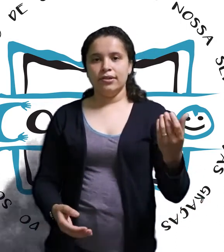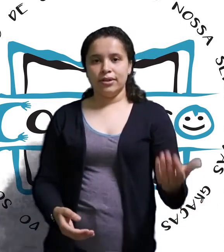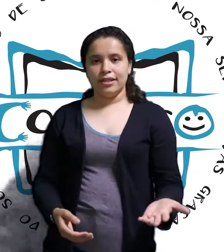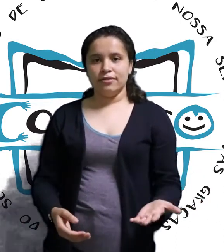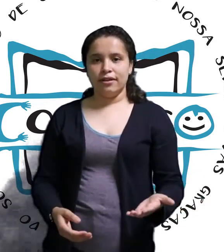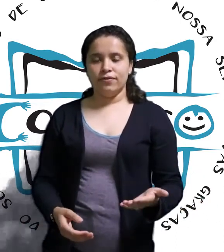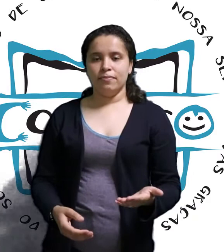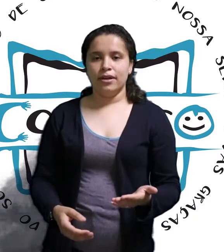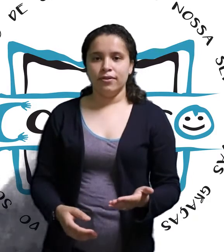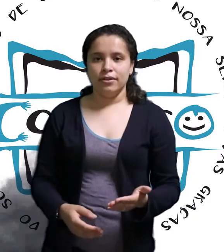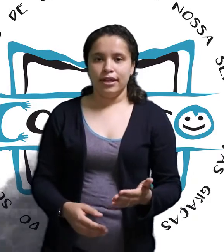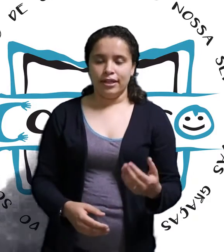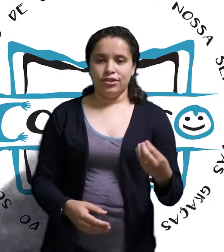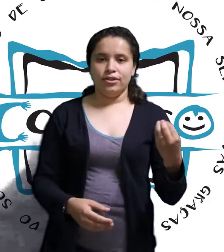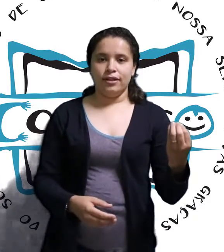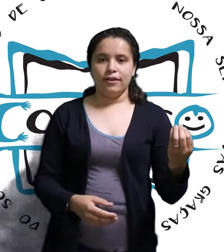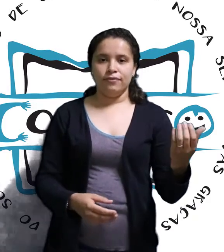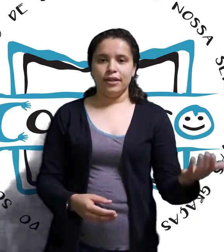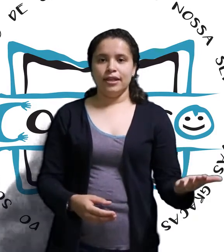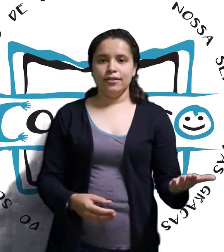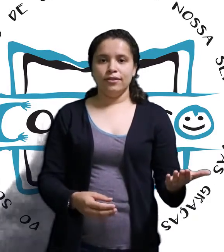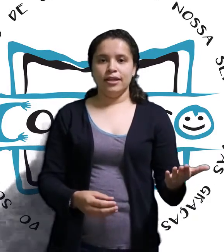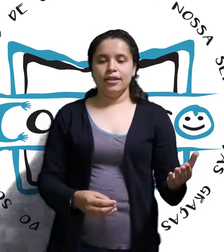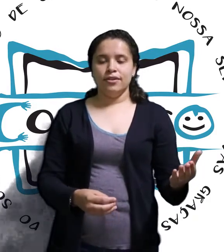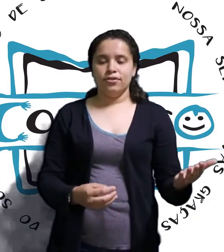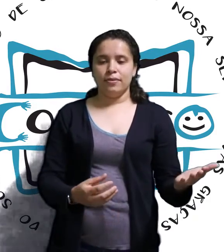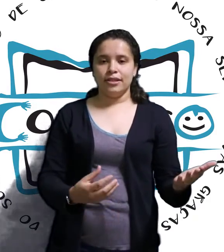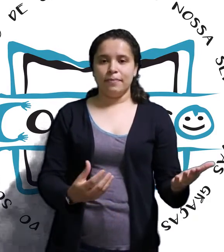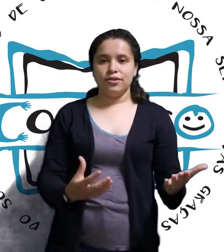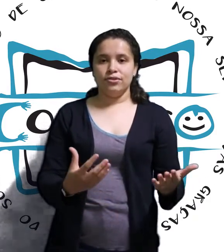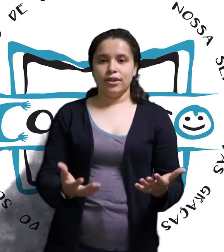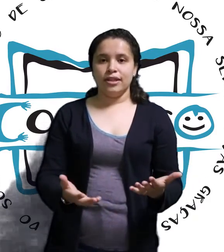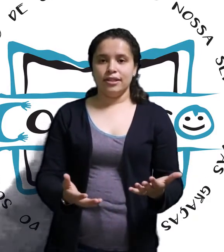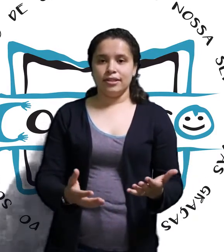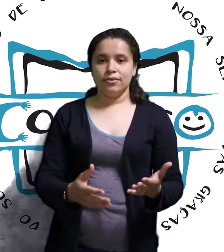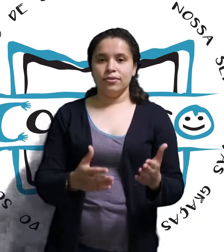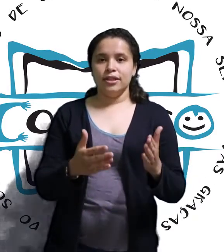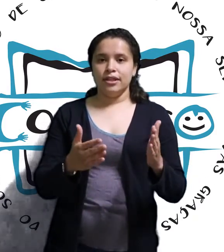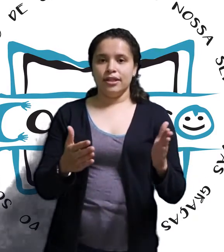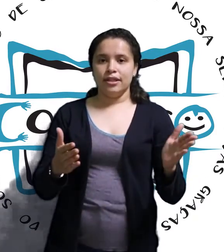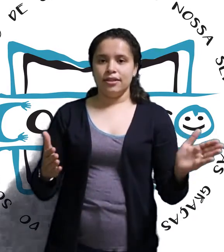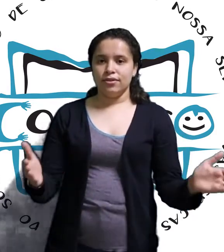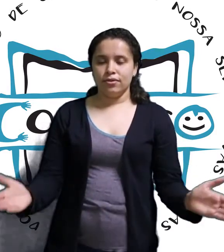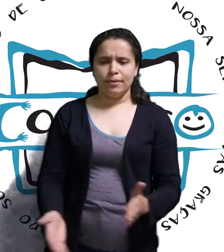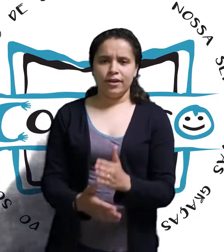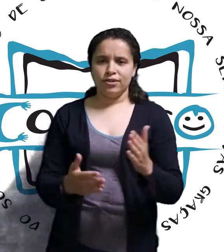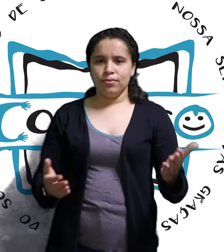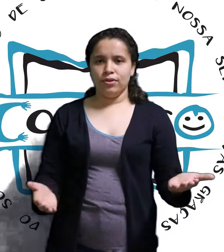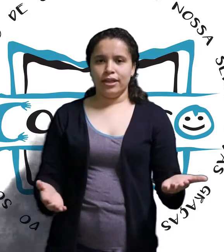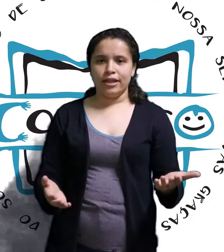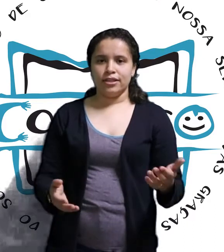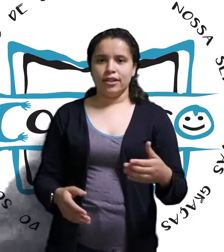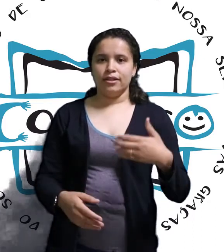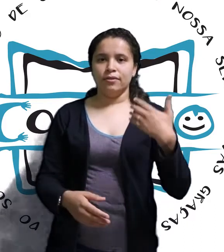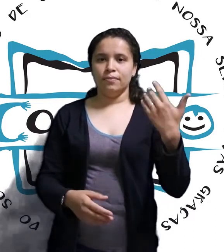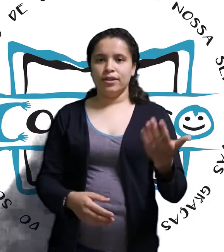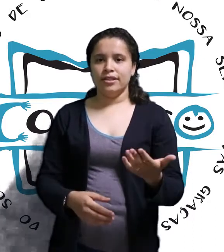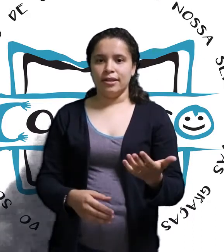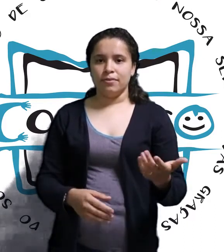No caso da formal, a gente está falando sobre essa parte de organização que existe toda a parte burocrática. Então, por exemplo,